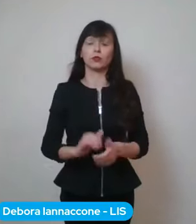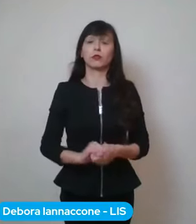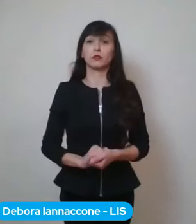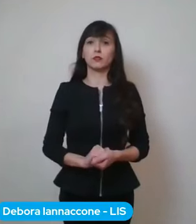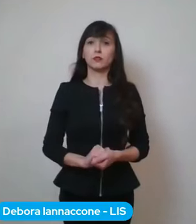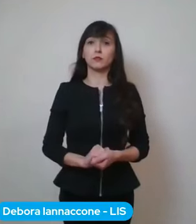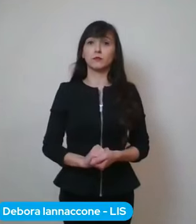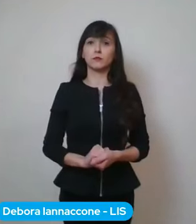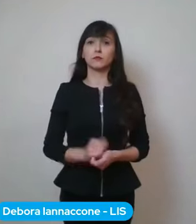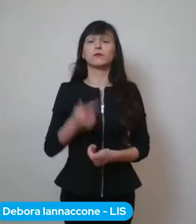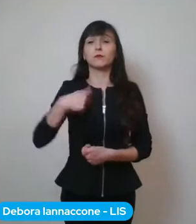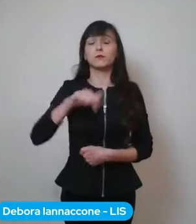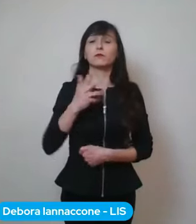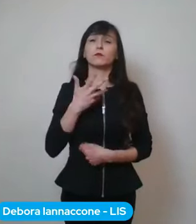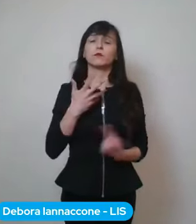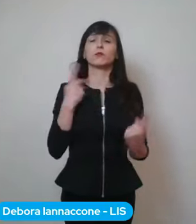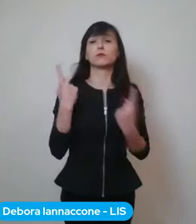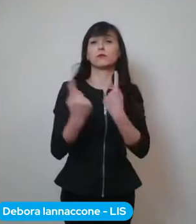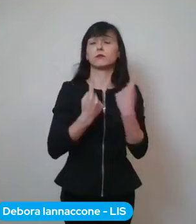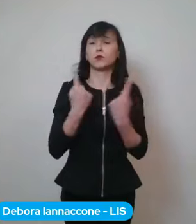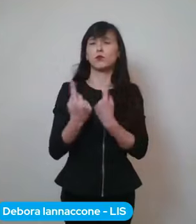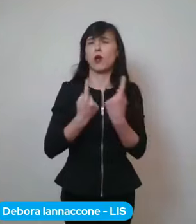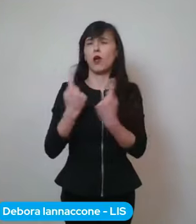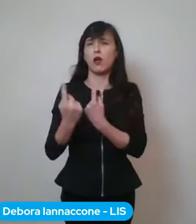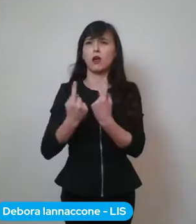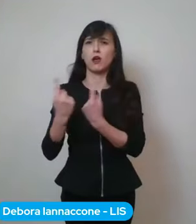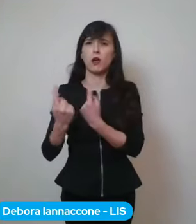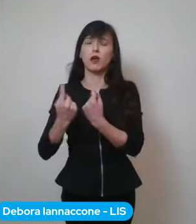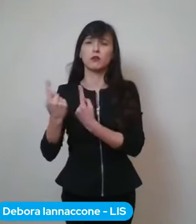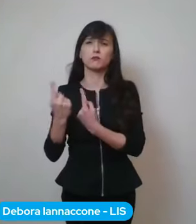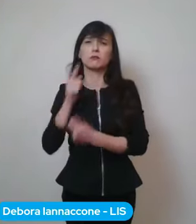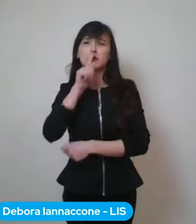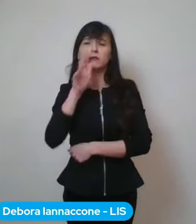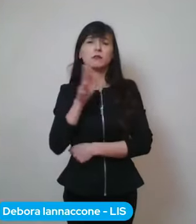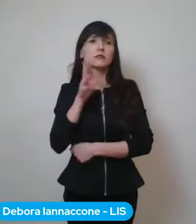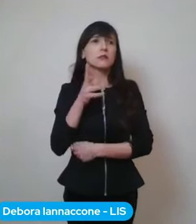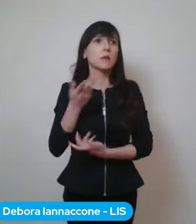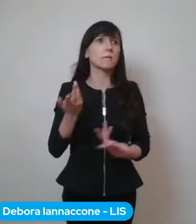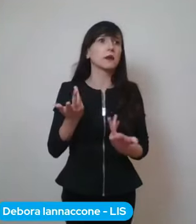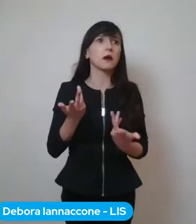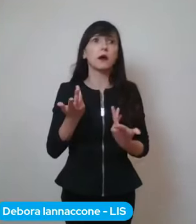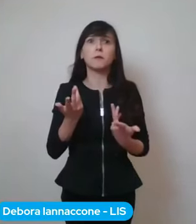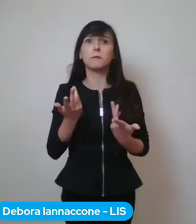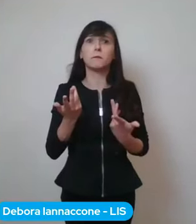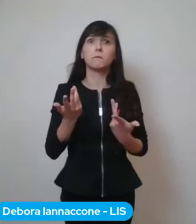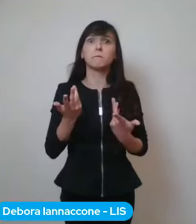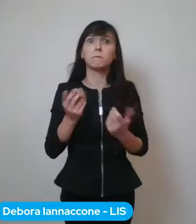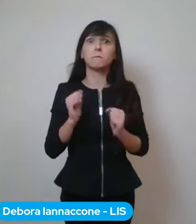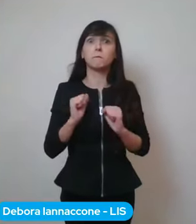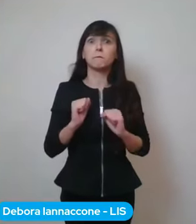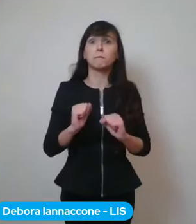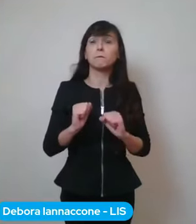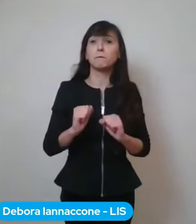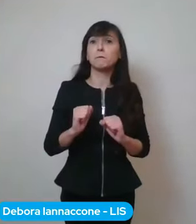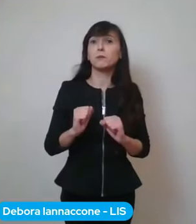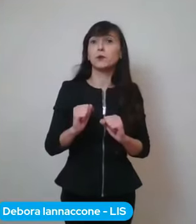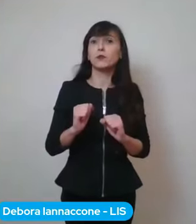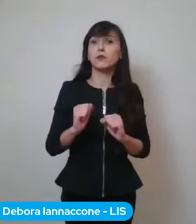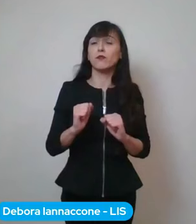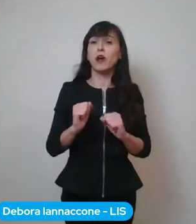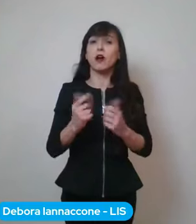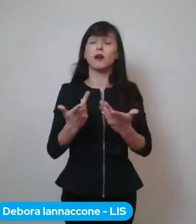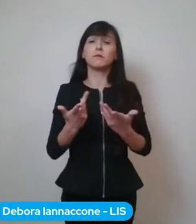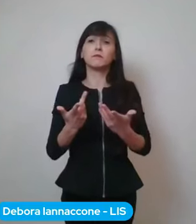Abbiamo avuto tante situazioni in cui sembrava che ci fosse la speranza che oltre un certo termine e tempo